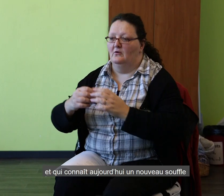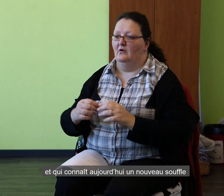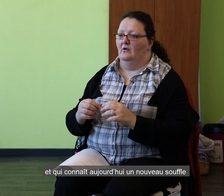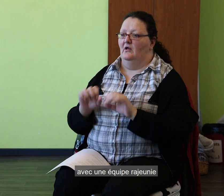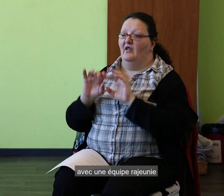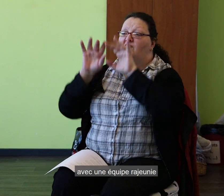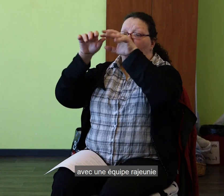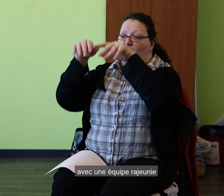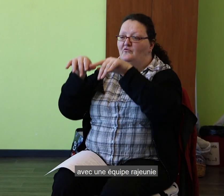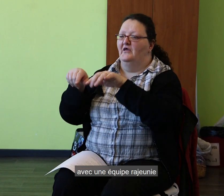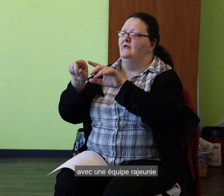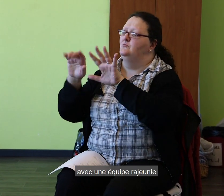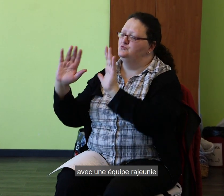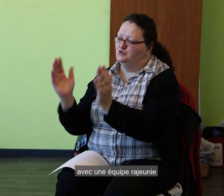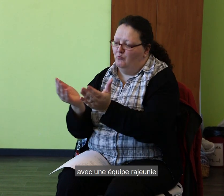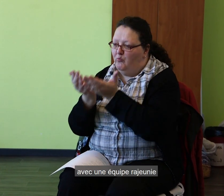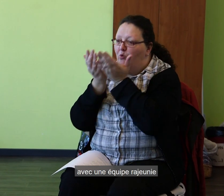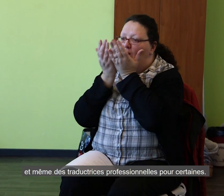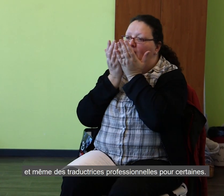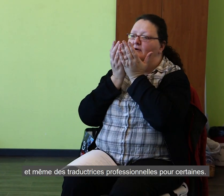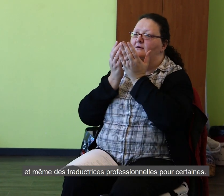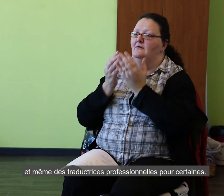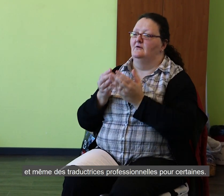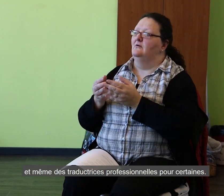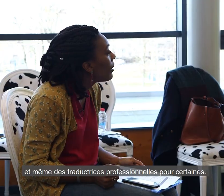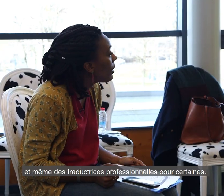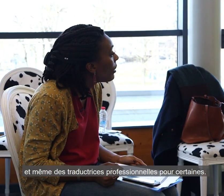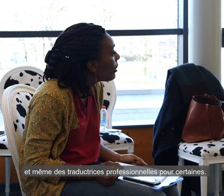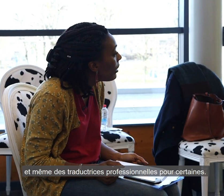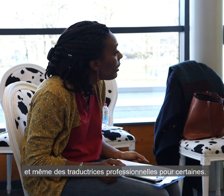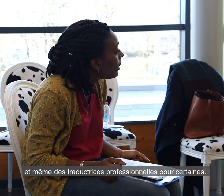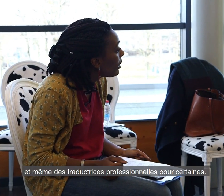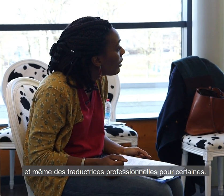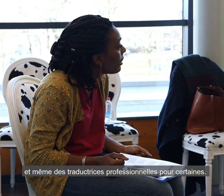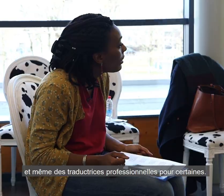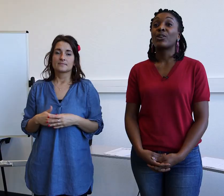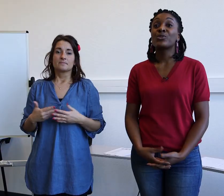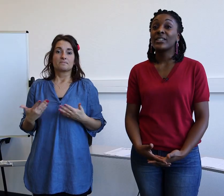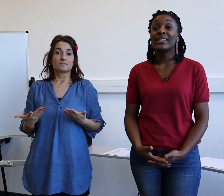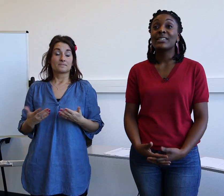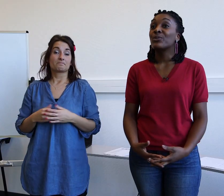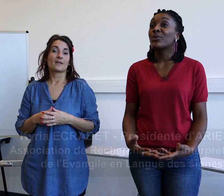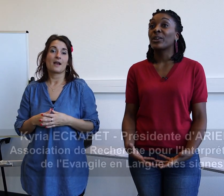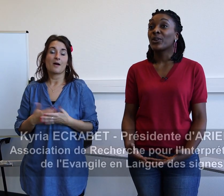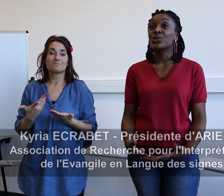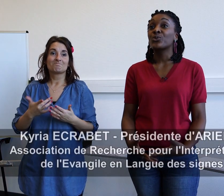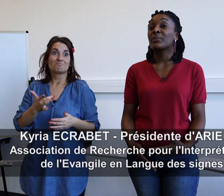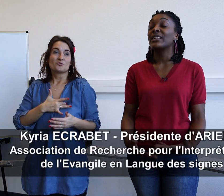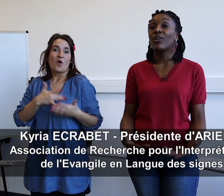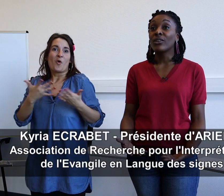souffle avec une équipe rajeunie et même des traductrices professionnelles pour certaines. Comme je l'ai dit, c'est venu à cœur.'ai toujours aimé les langues,